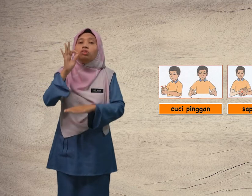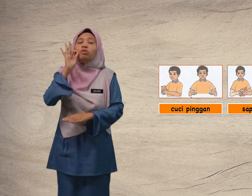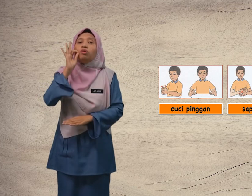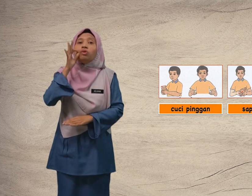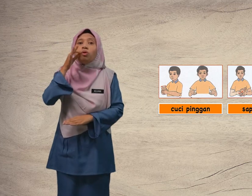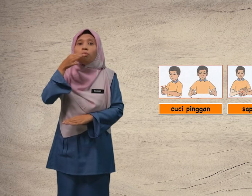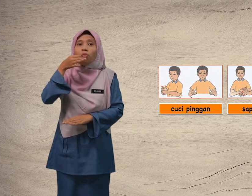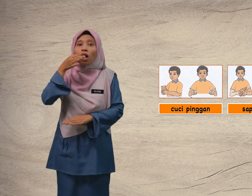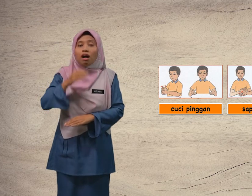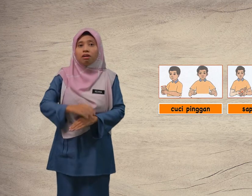buah.